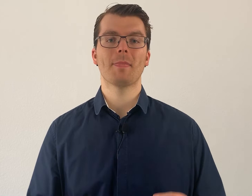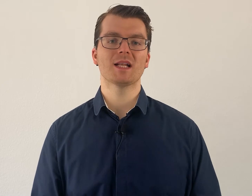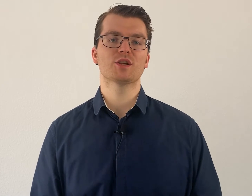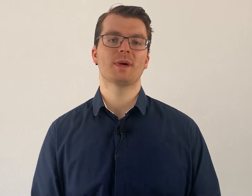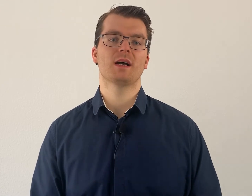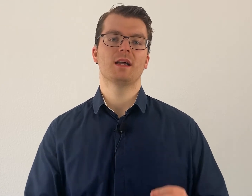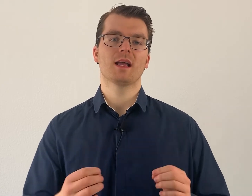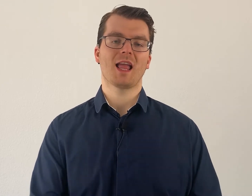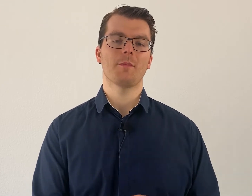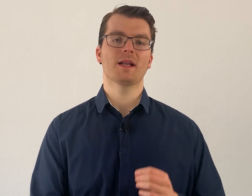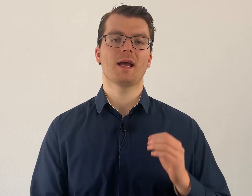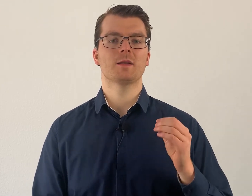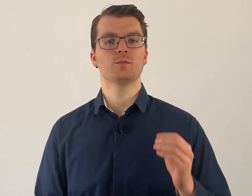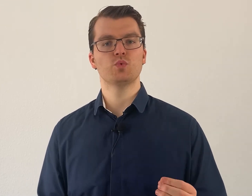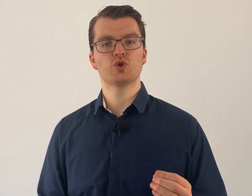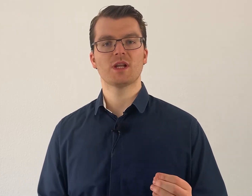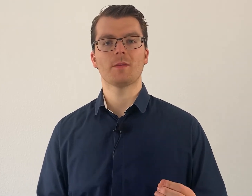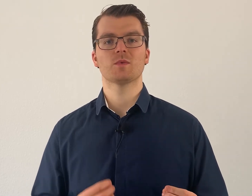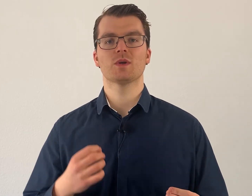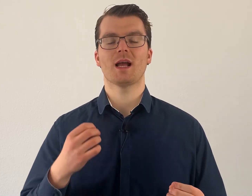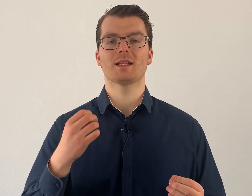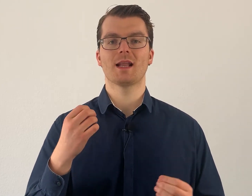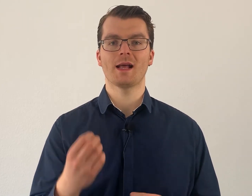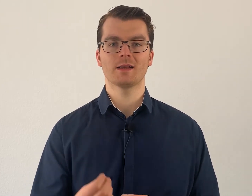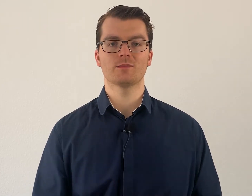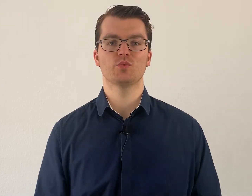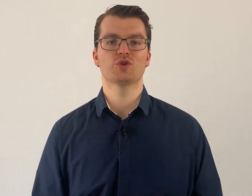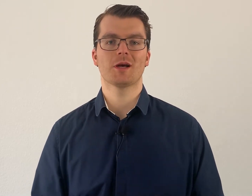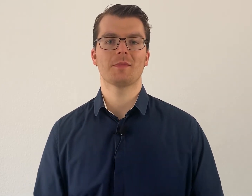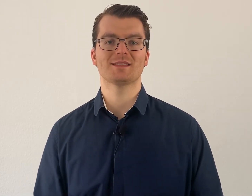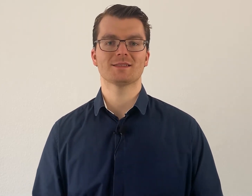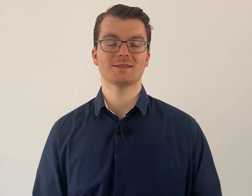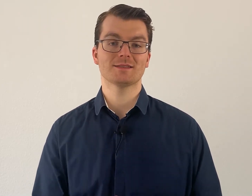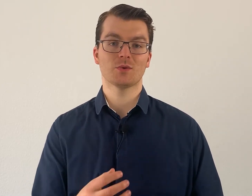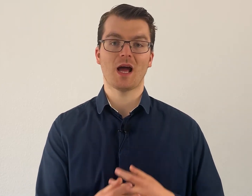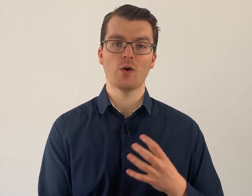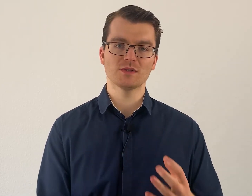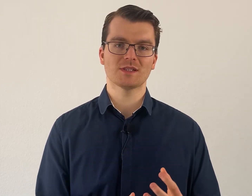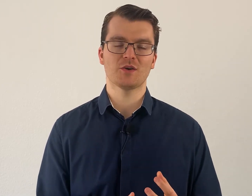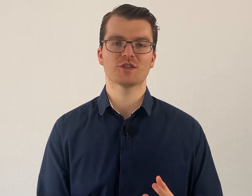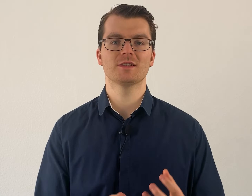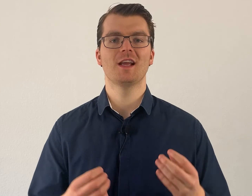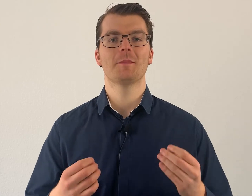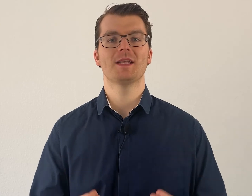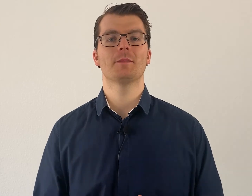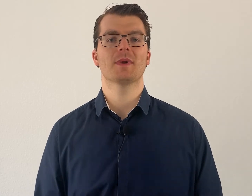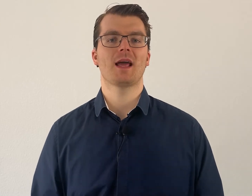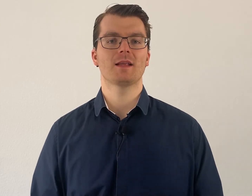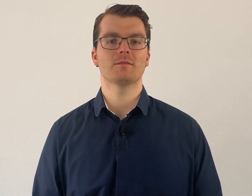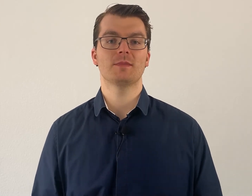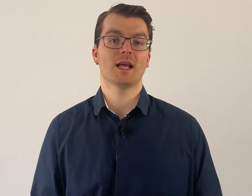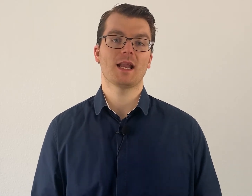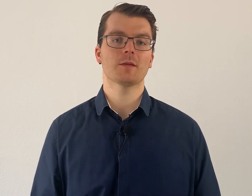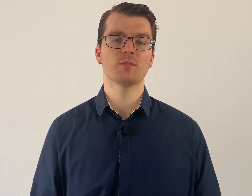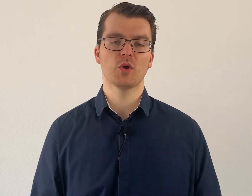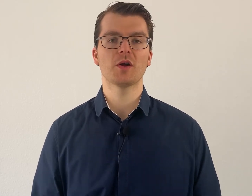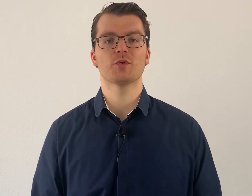Manchmal kann man einen Buchstaben durch einen anderen Buchstaben ersetzen oder austauschen mit der gleichen Bedeutung.